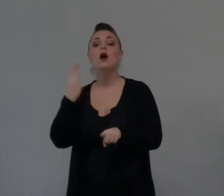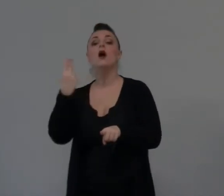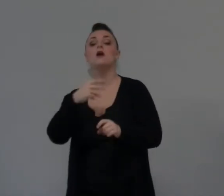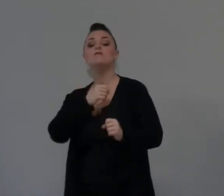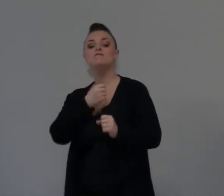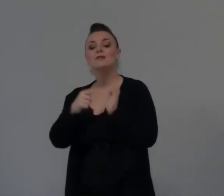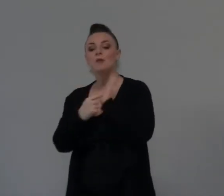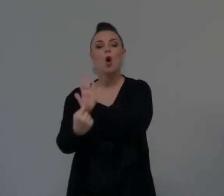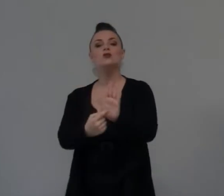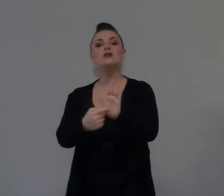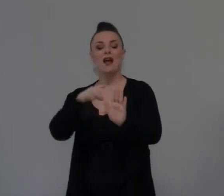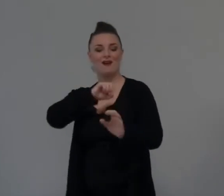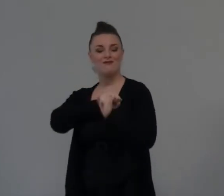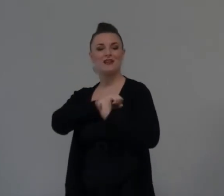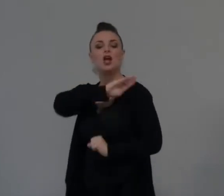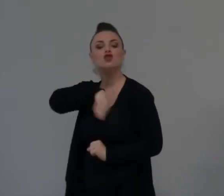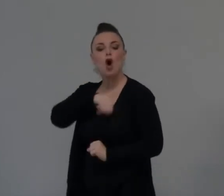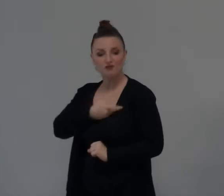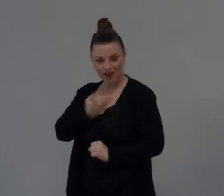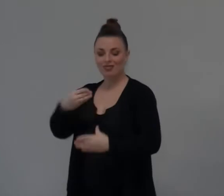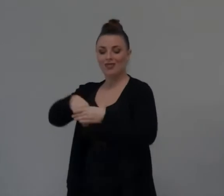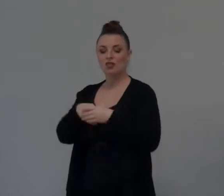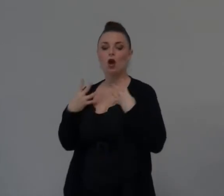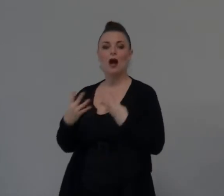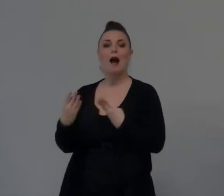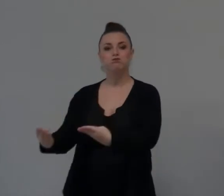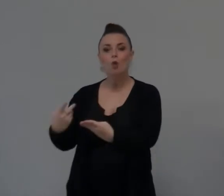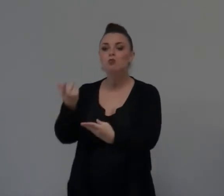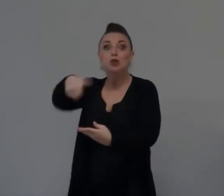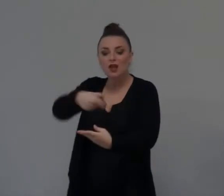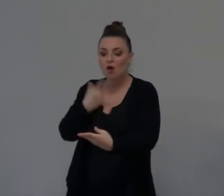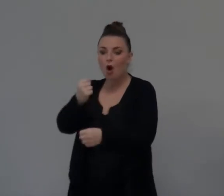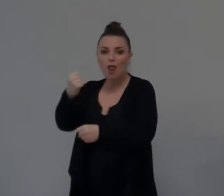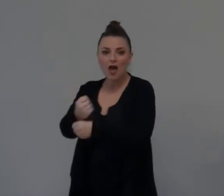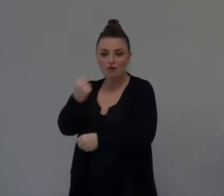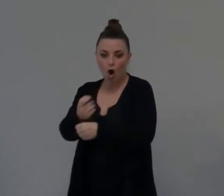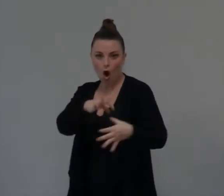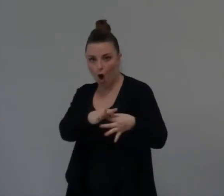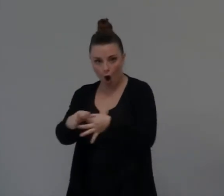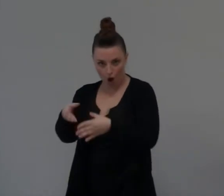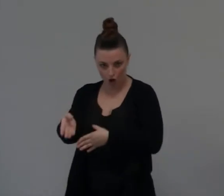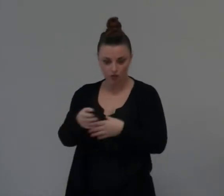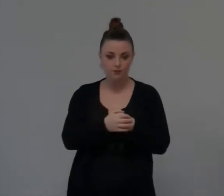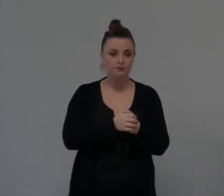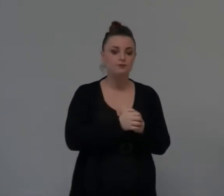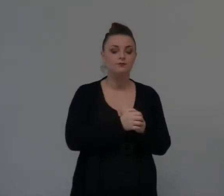E tra poco vedremo la richiesta di Boaz, del prete più prossimo